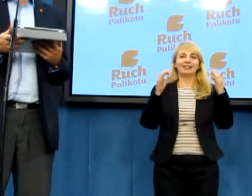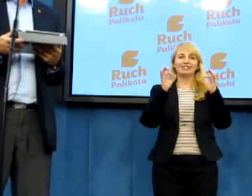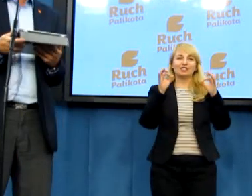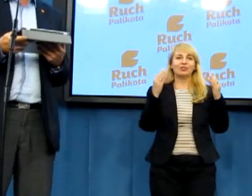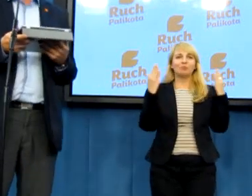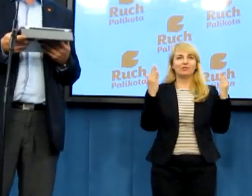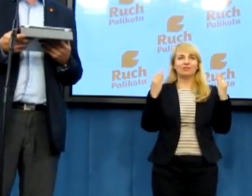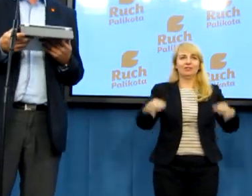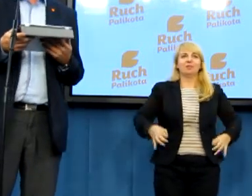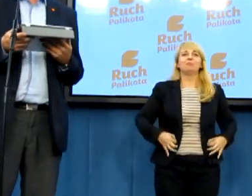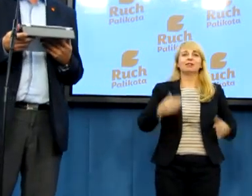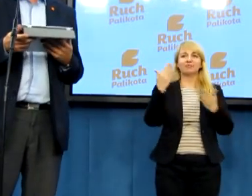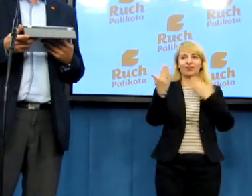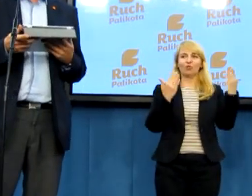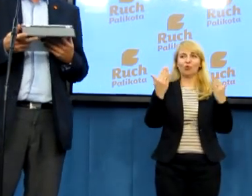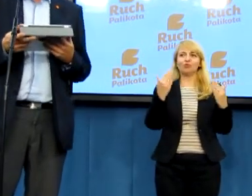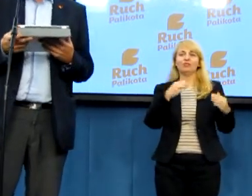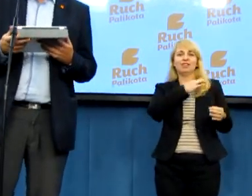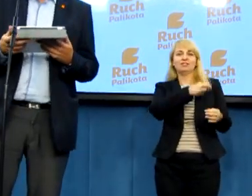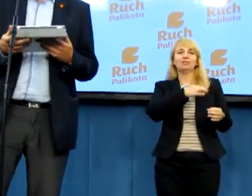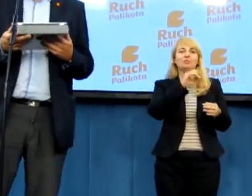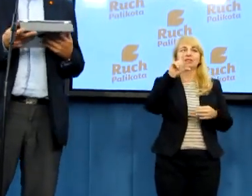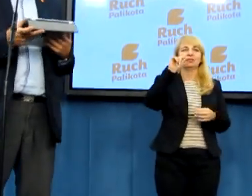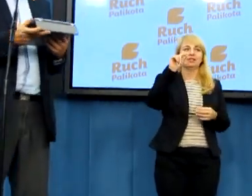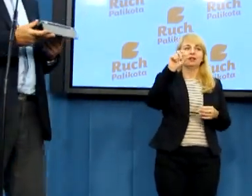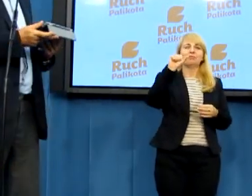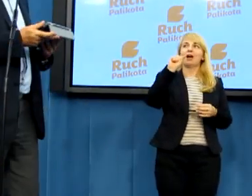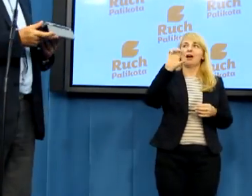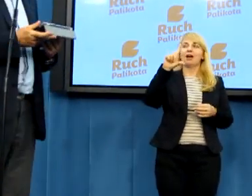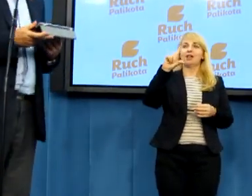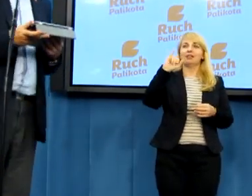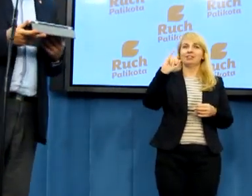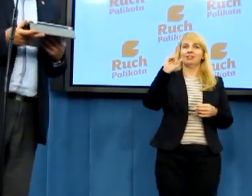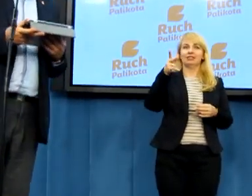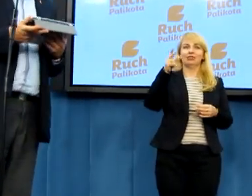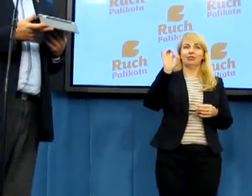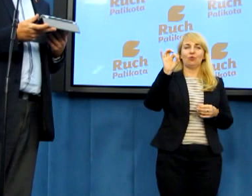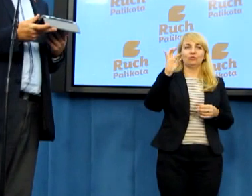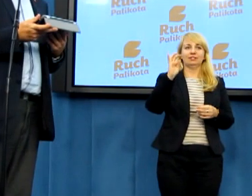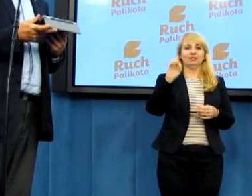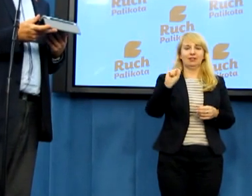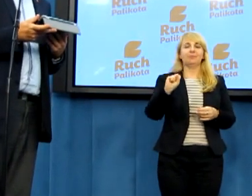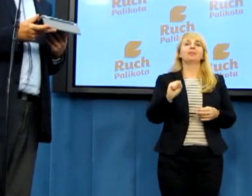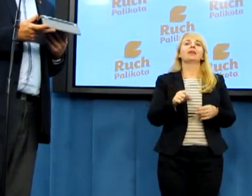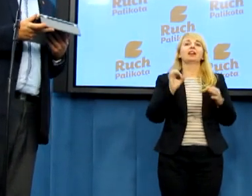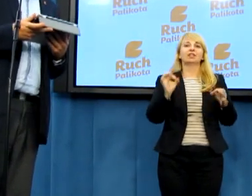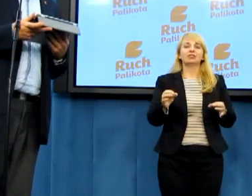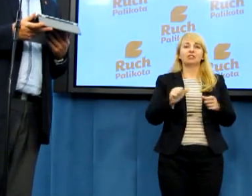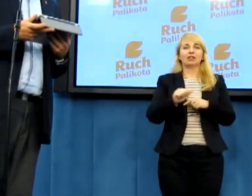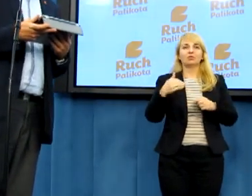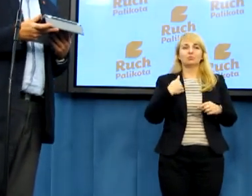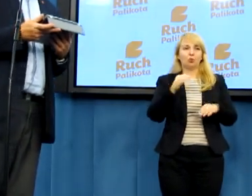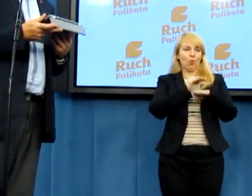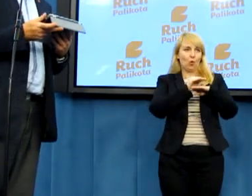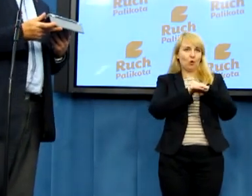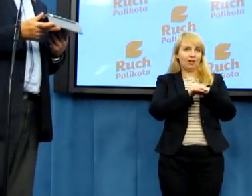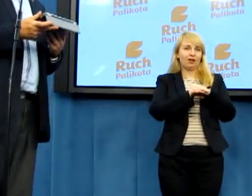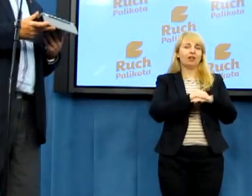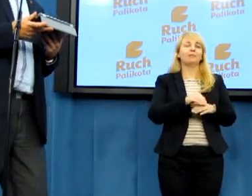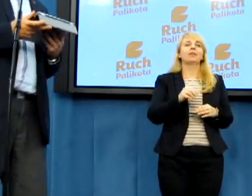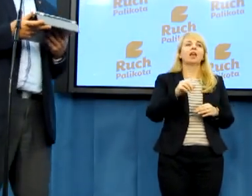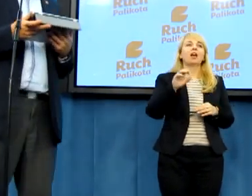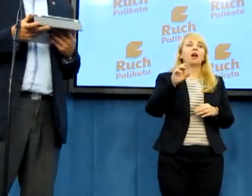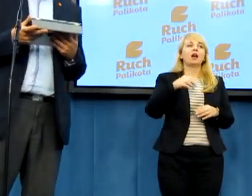Witam Państwa na konferencji Ruchu Palikota. Dzisiaj ze mną mam poseł Arman Telfiński i no, w może